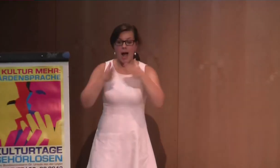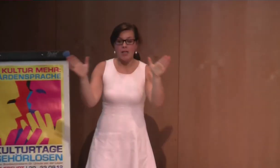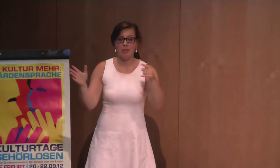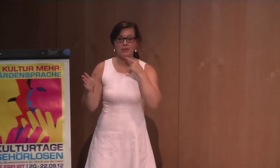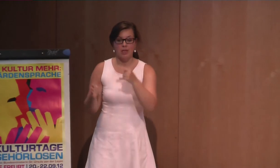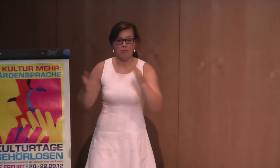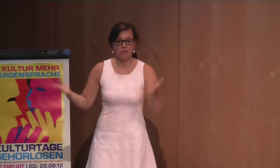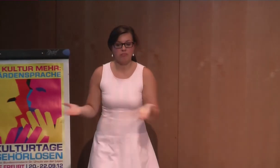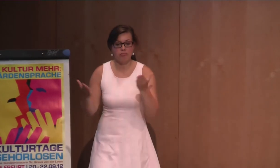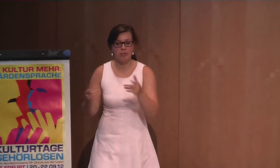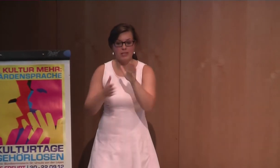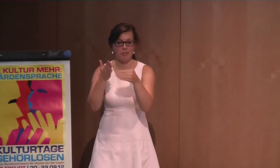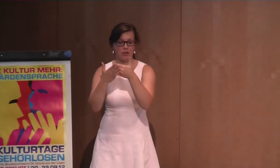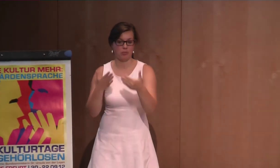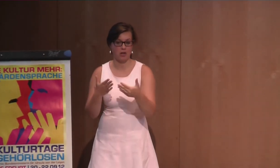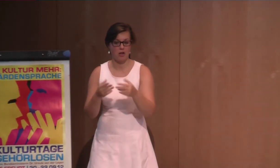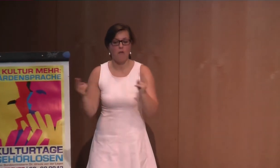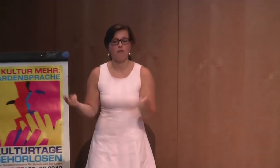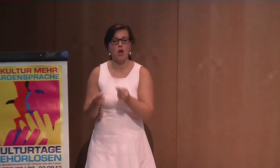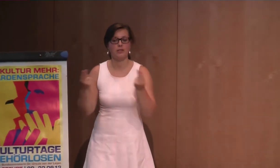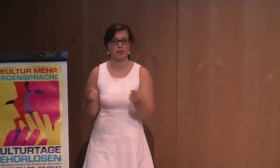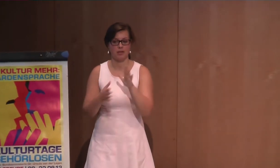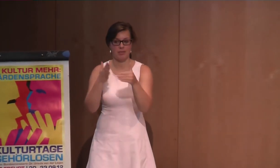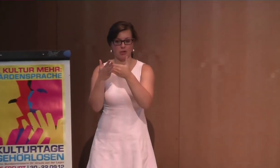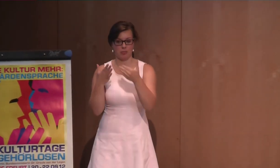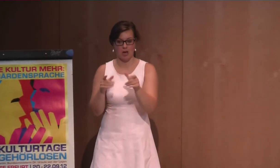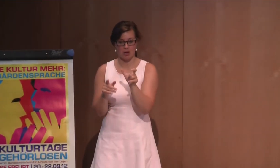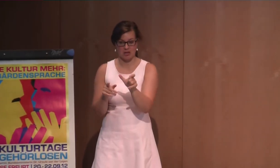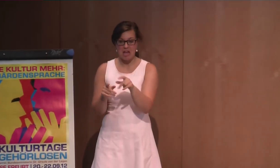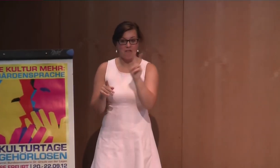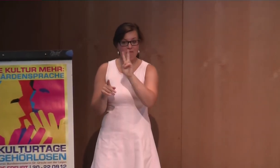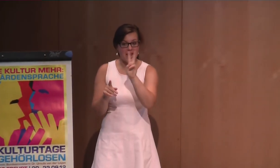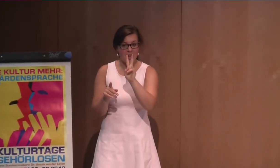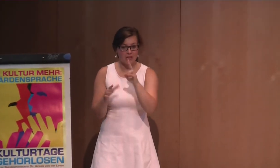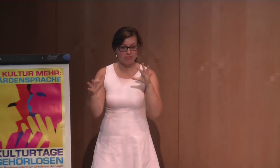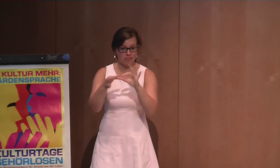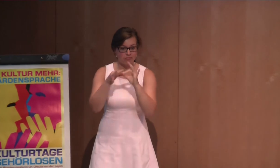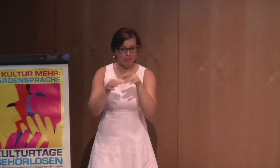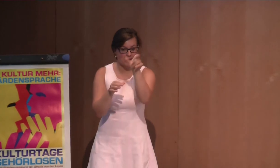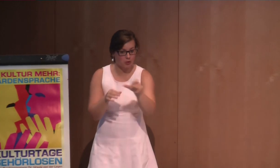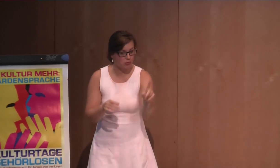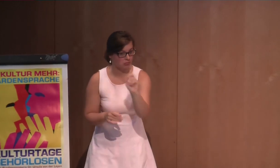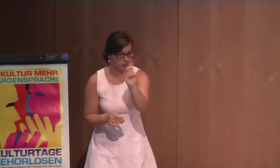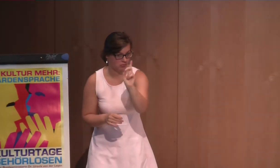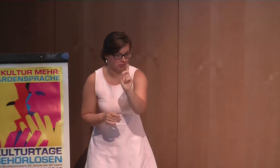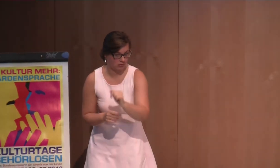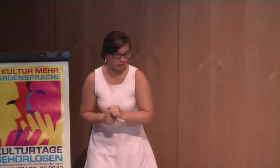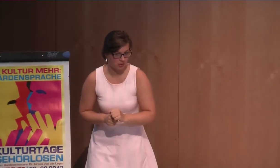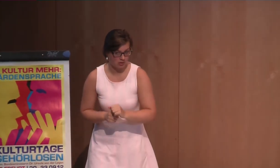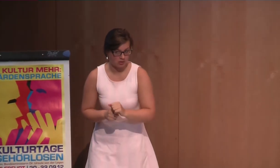Anwerfen, also da geht es eher um eine breitere Formulierung der Förderung der Gebärdensprache. Also wer das braucht, wer da Nutzer sind, die